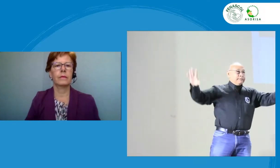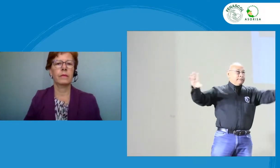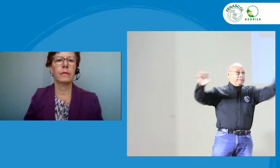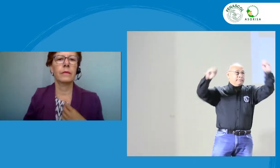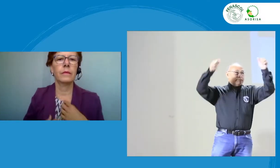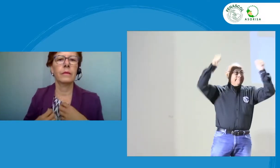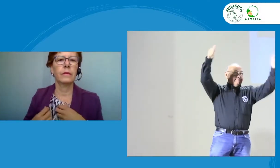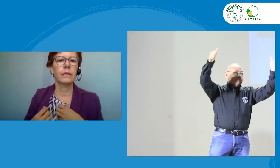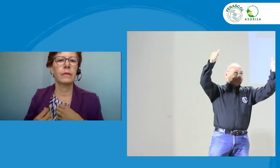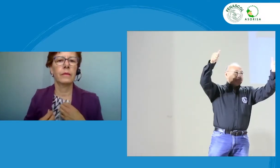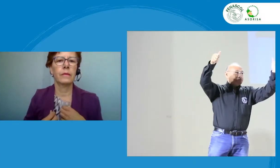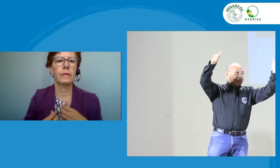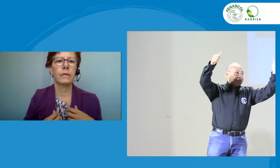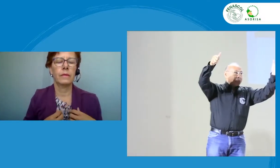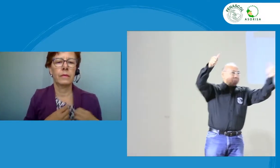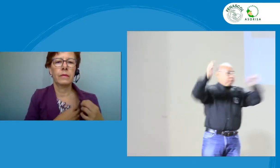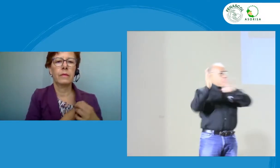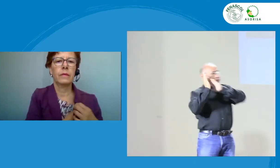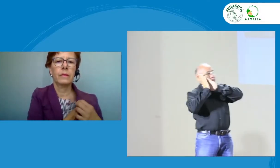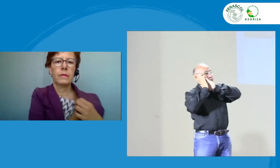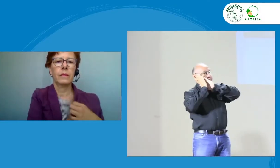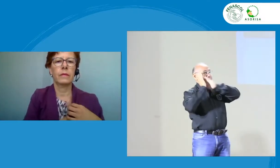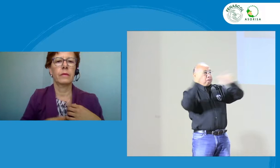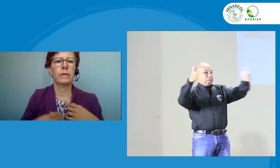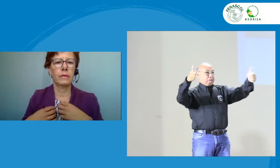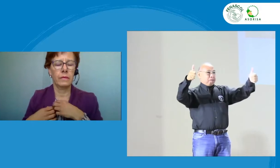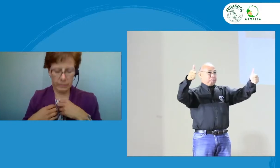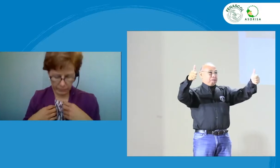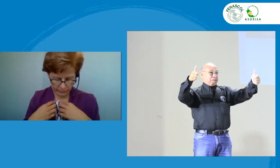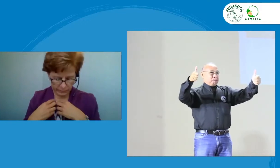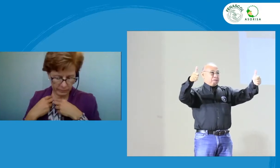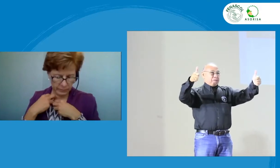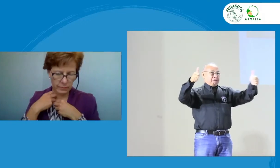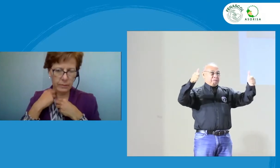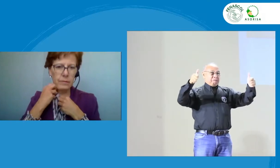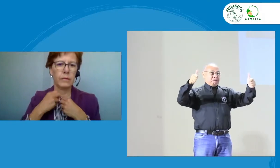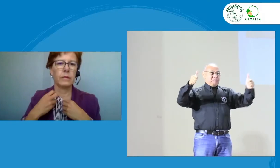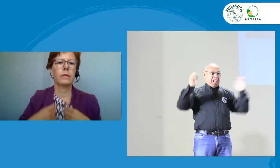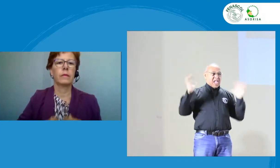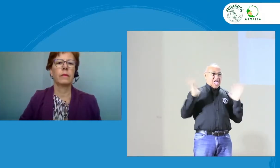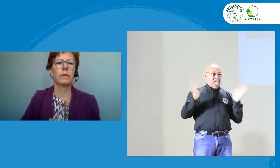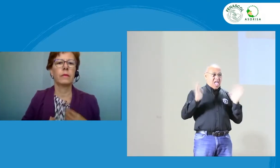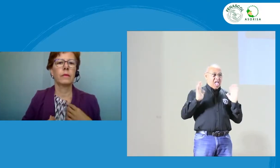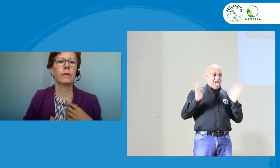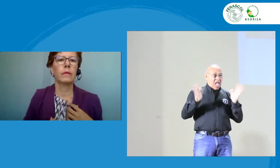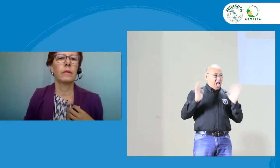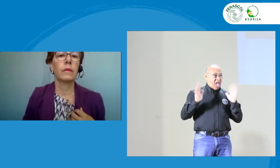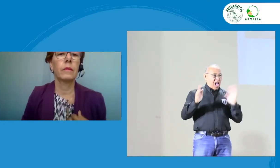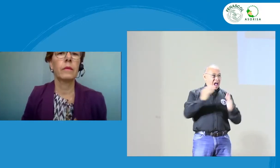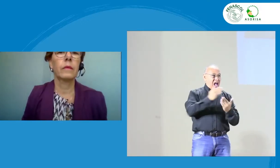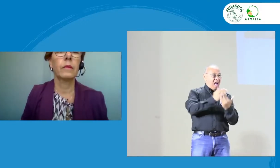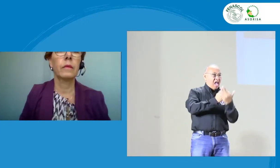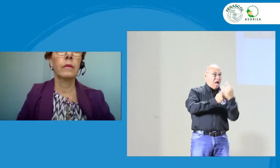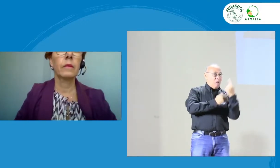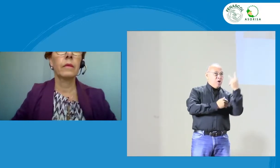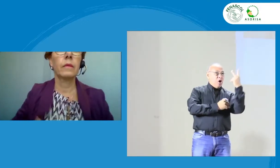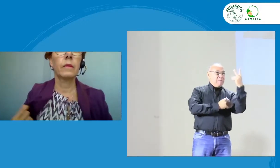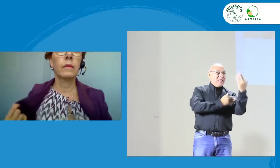hola. Muy buenos días para todos. Espero se encuentren muy bien. ¿Han dormido bien? ¿Sí? ¿Se quedaron hasta